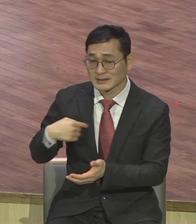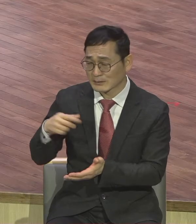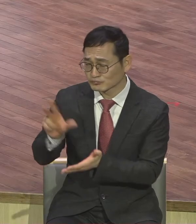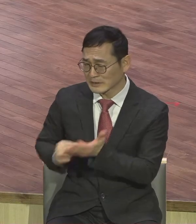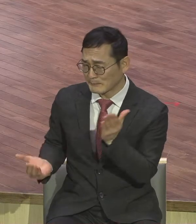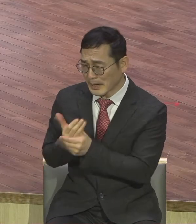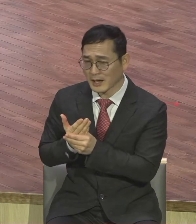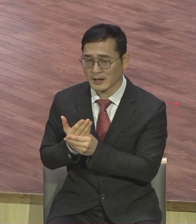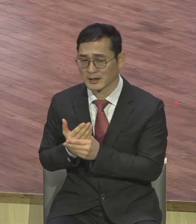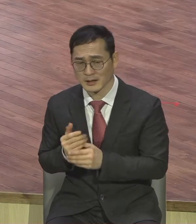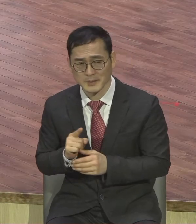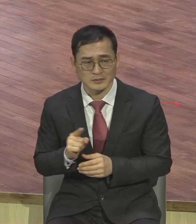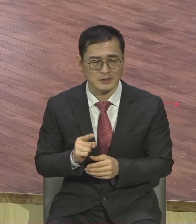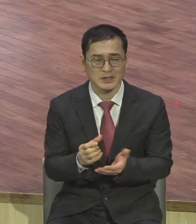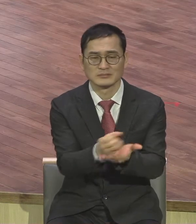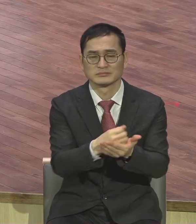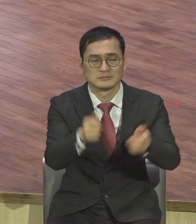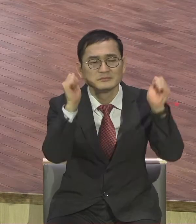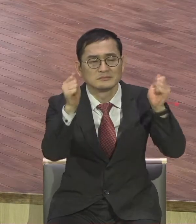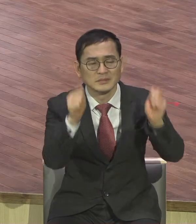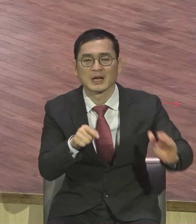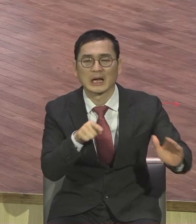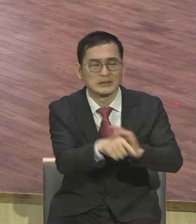무속 우상 숭배